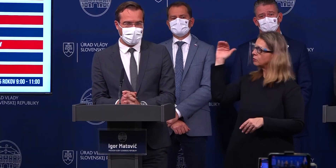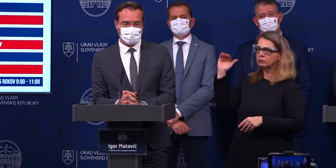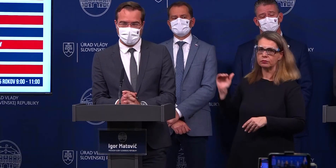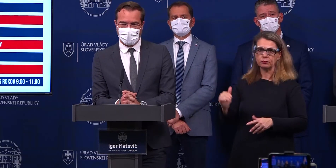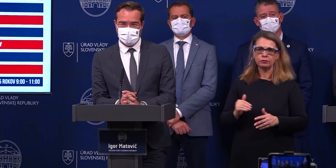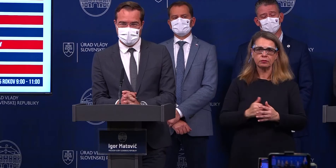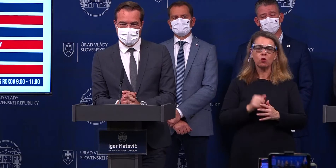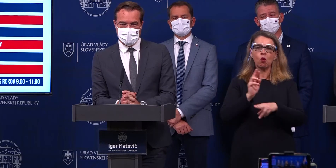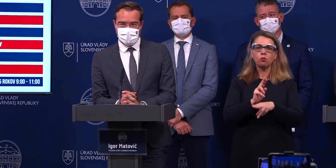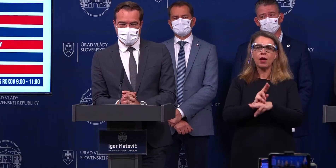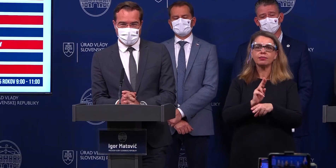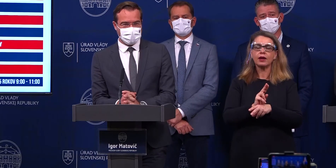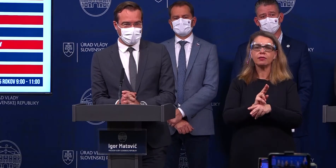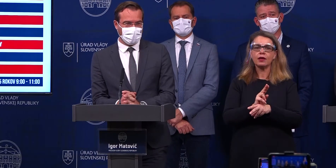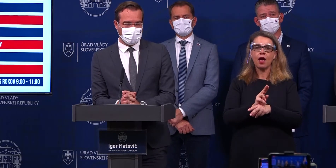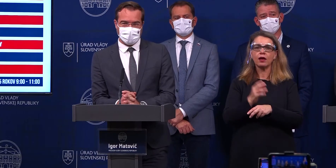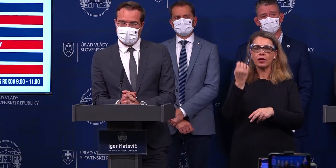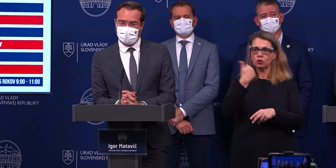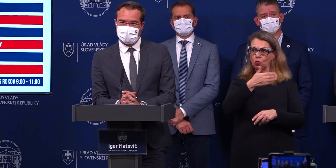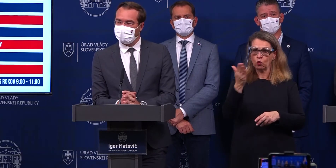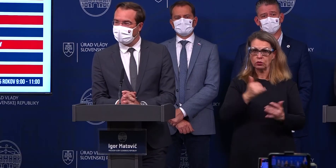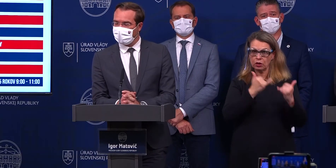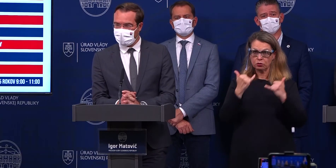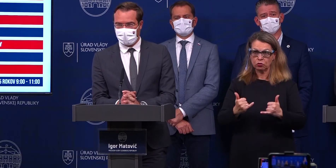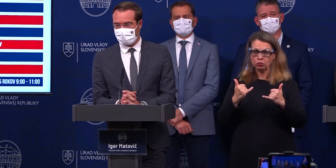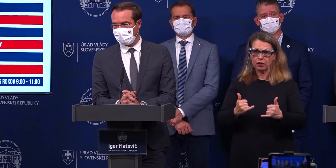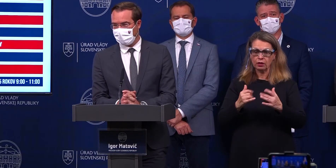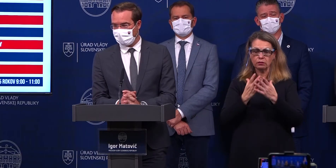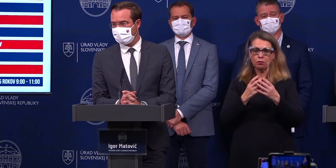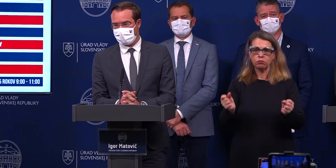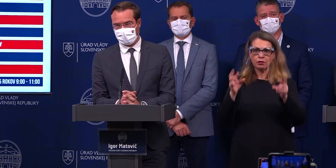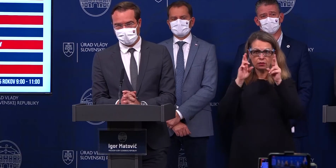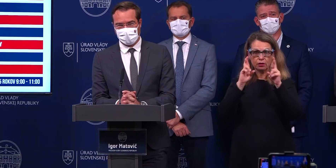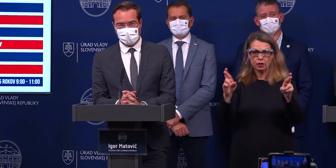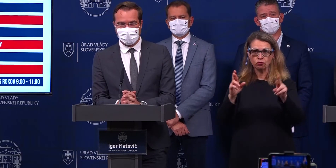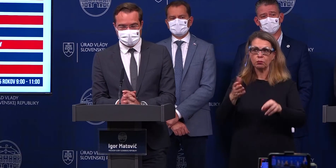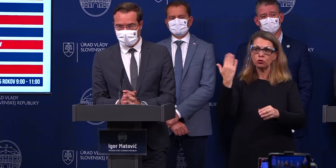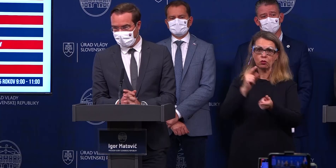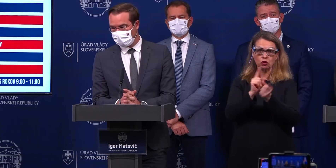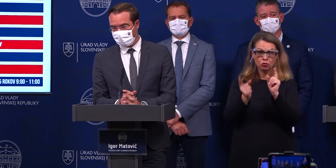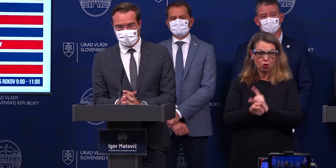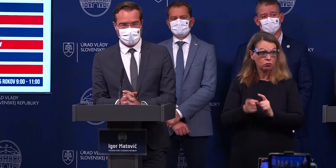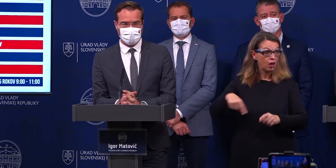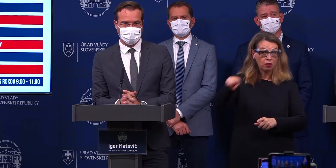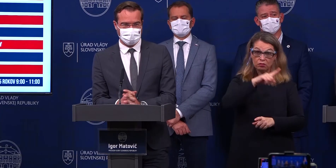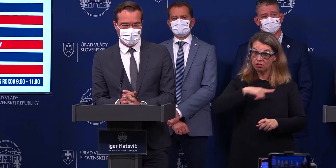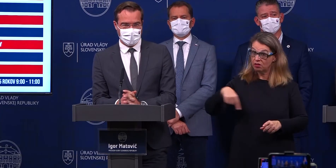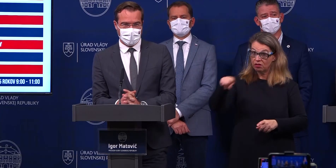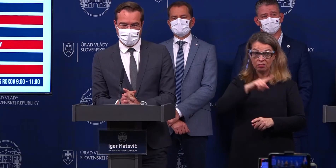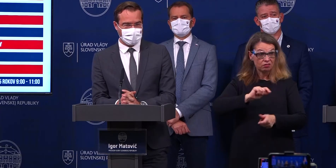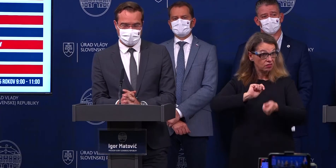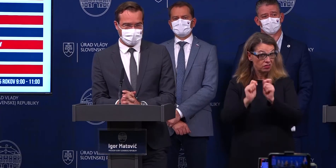opatrenia, pokiaľ čas ľudí, ktorí doteraz nerešpektovala to, na čom sme sa dohodli, nezmení svoju mentalitu